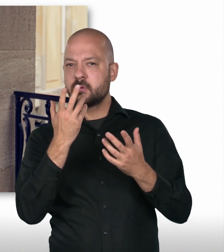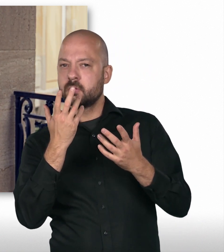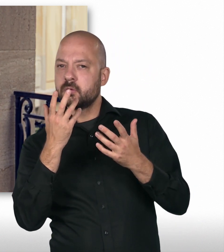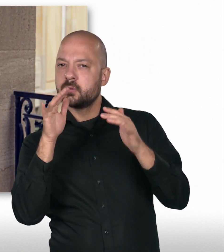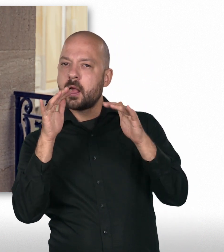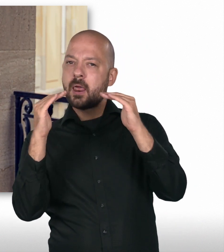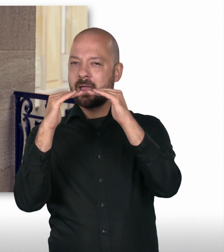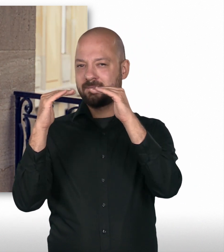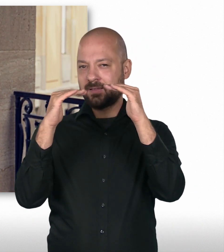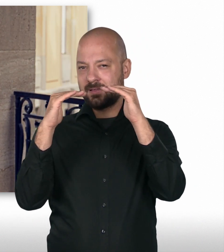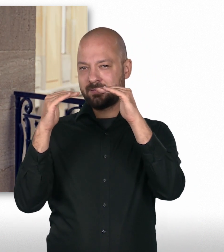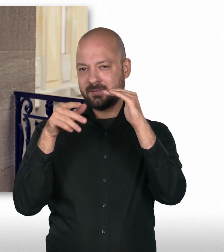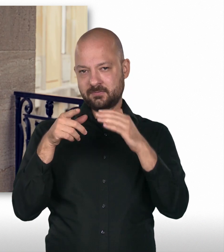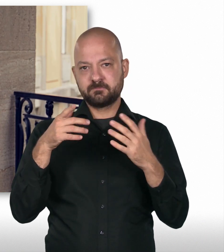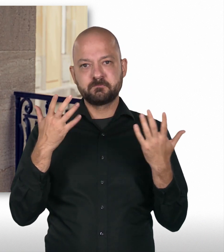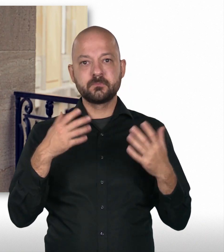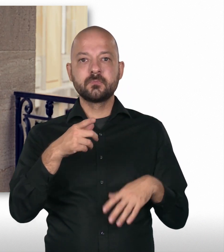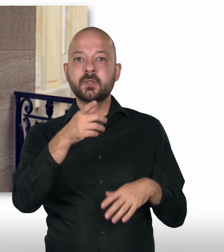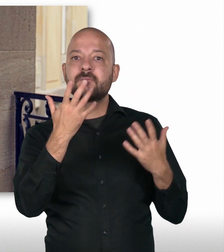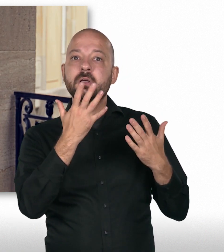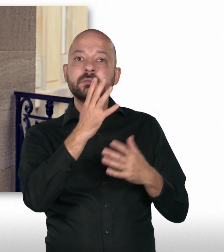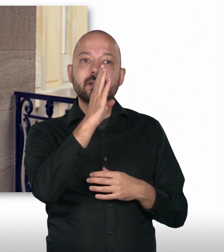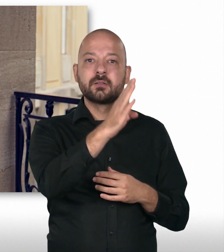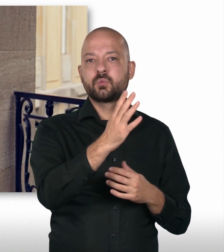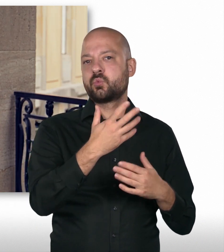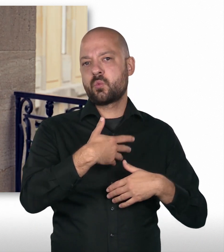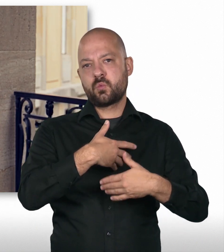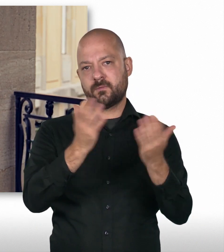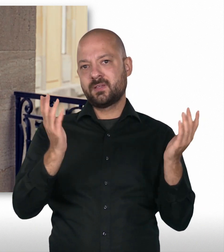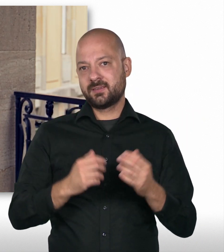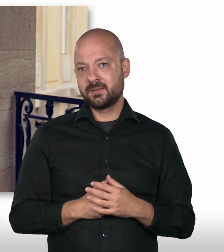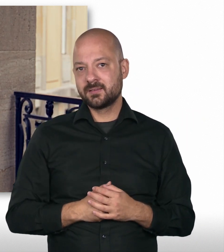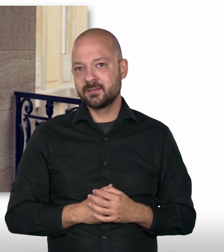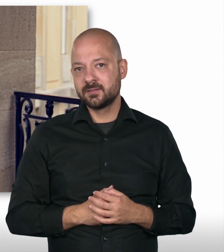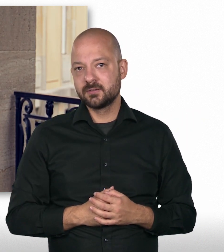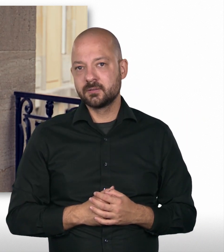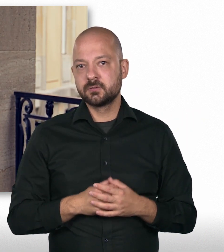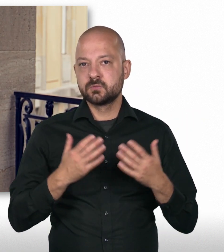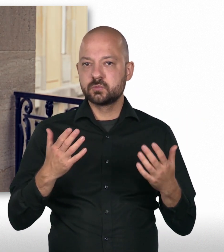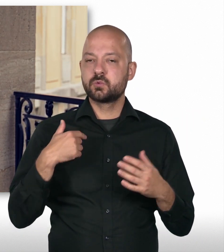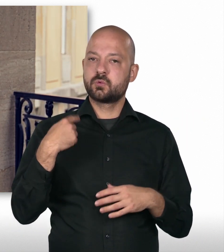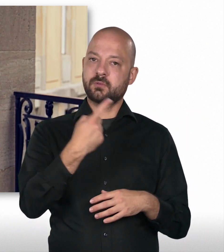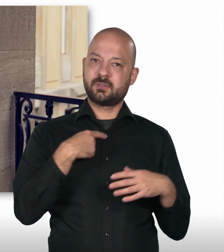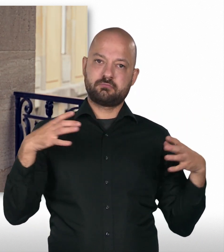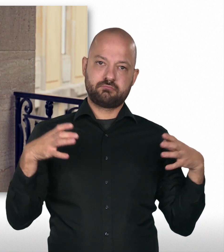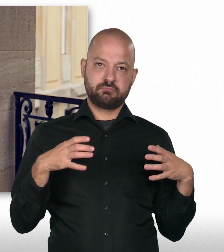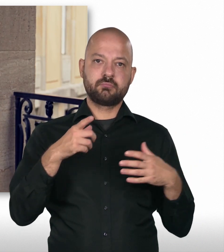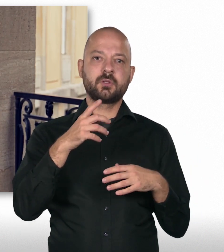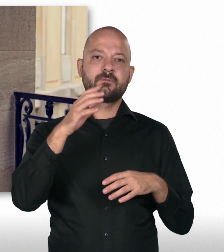um in den höheren Dienst eintreten zu können. Aber die Studienrichtung genau ist vollkommen offen. Wir haben auch in unserer Crew von